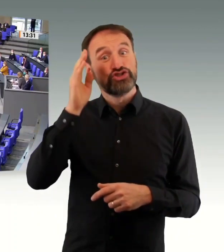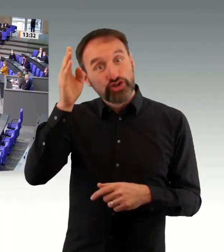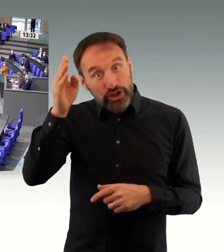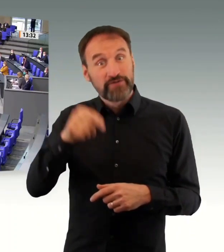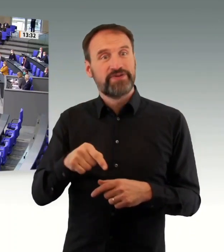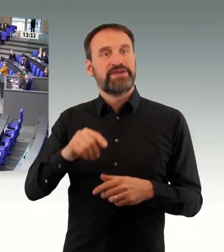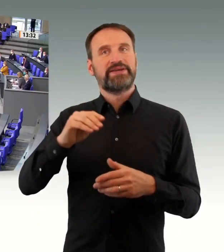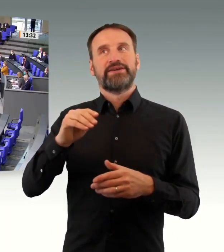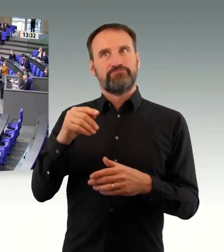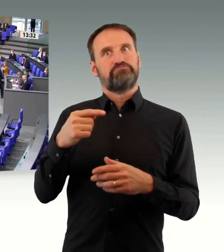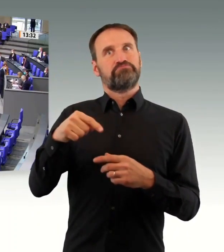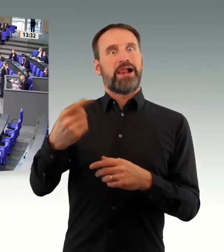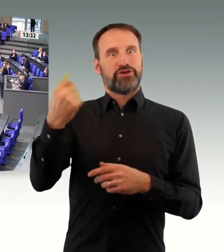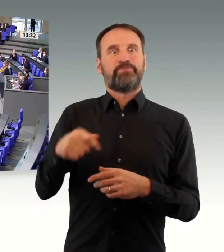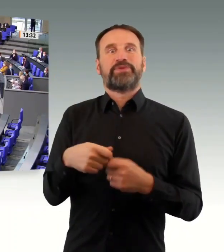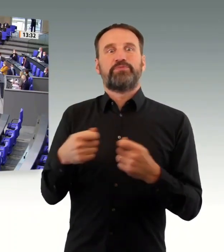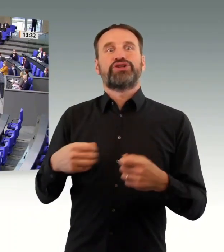zu. Immer sehr gerne, Herr Lauterbach.